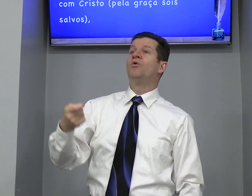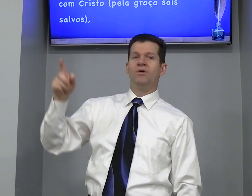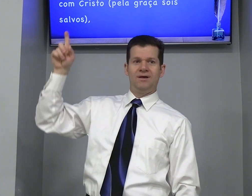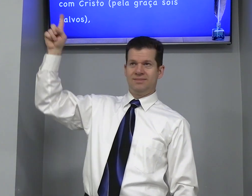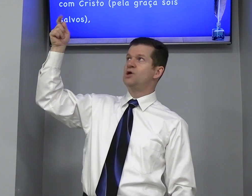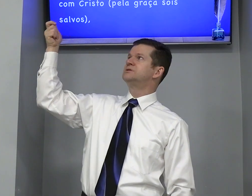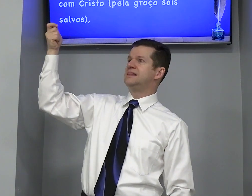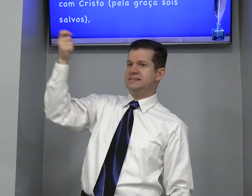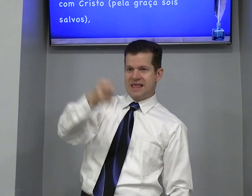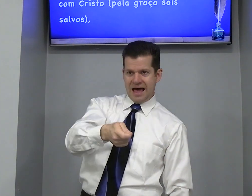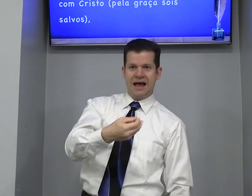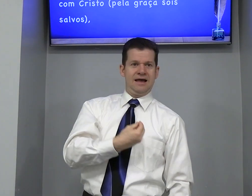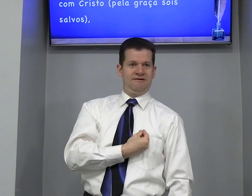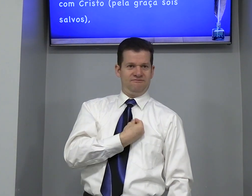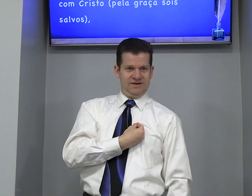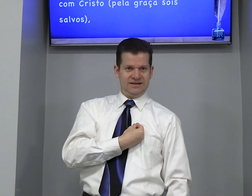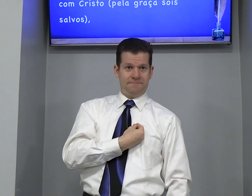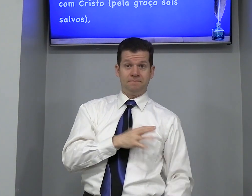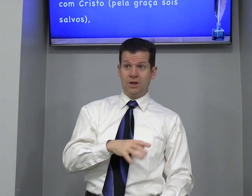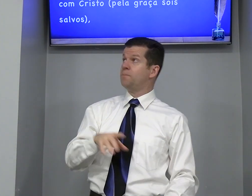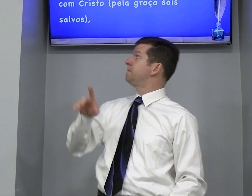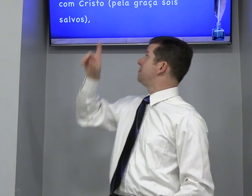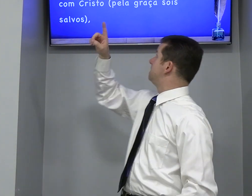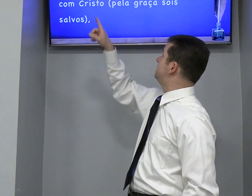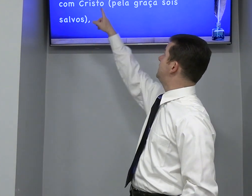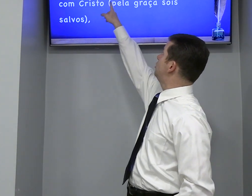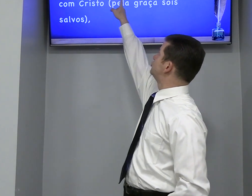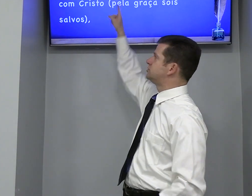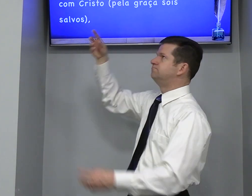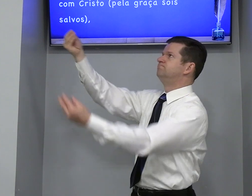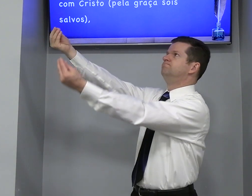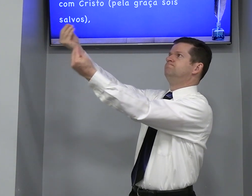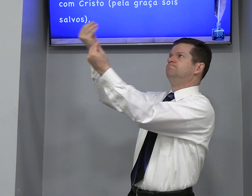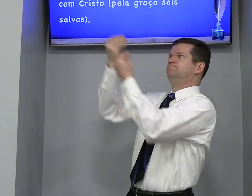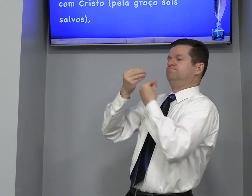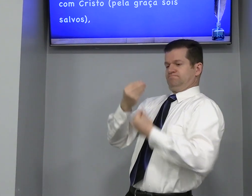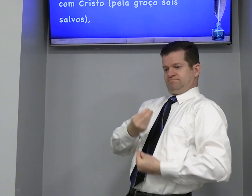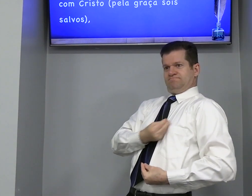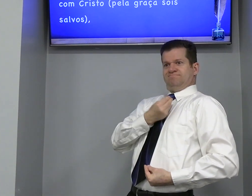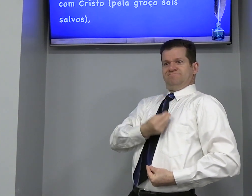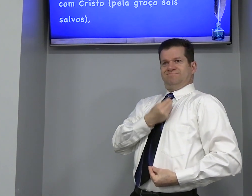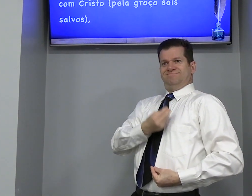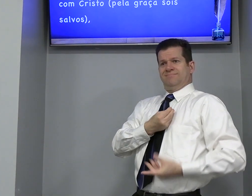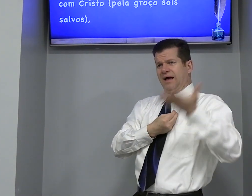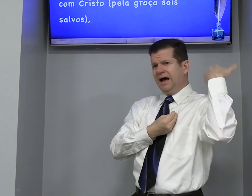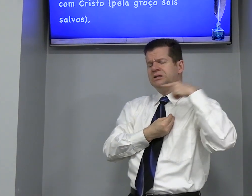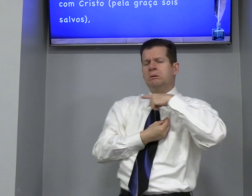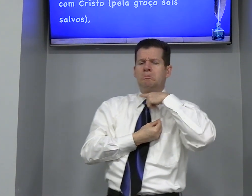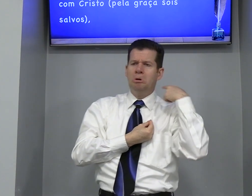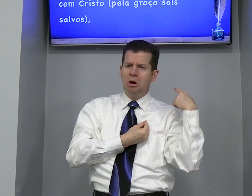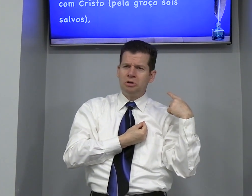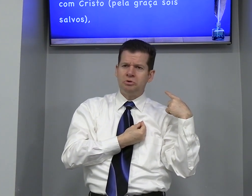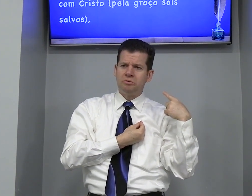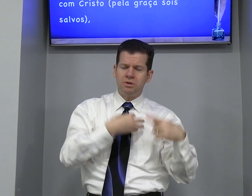Da Vida Então Deus Antes Morto